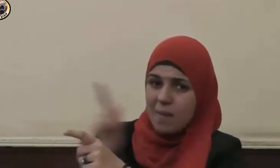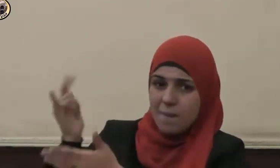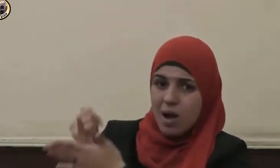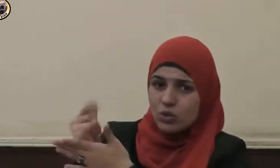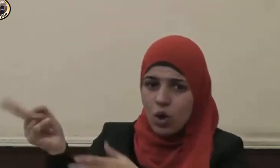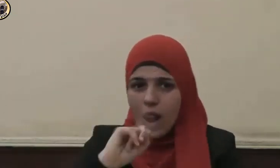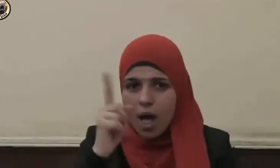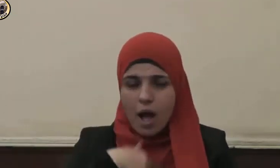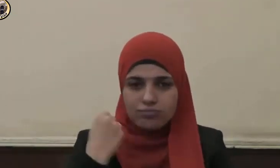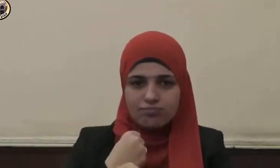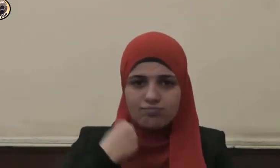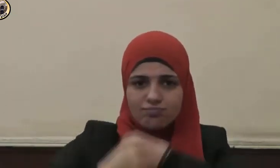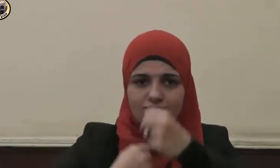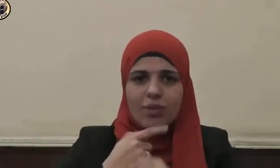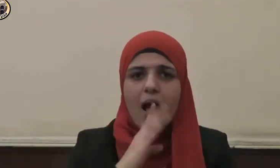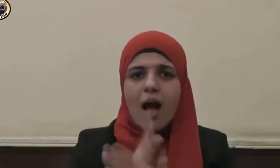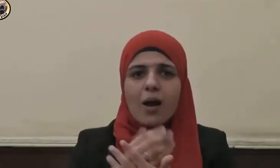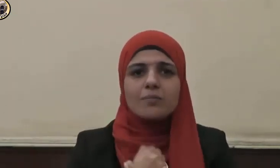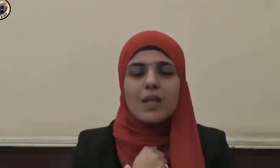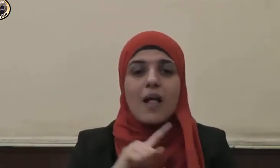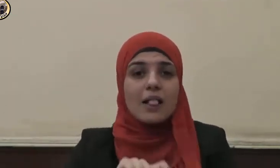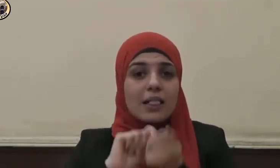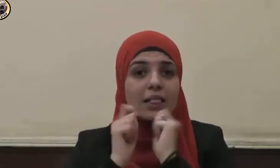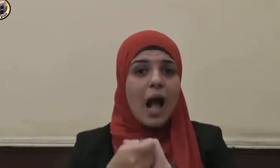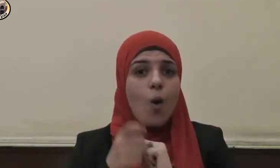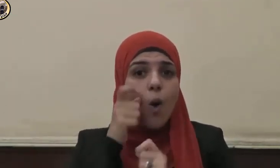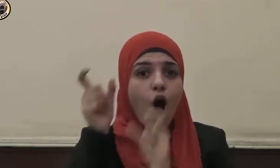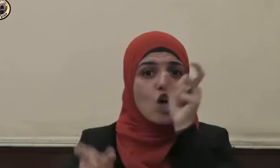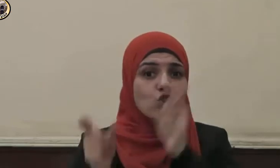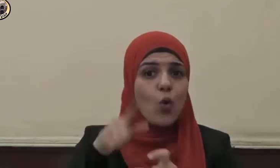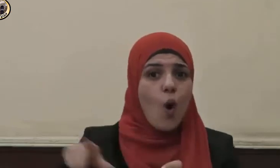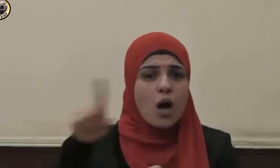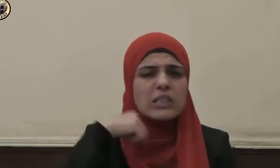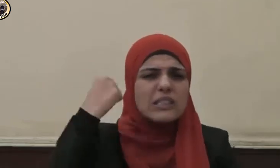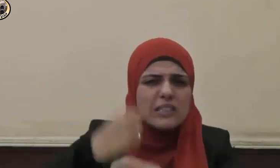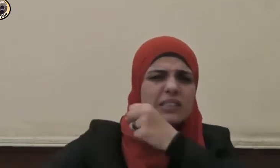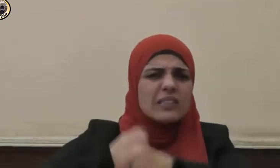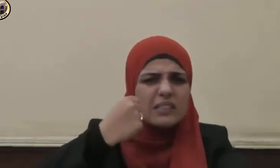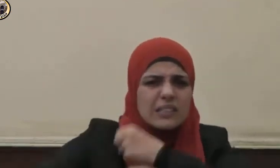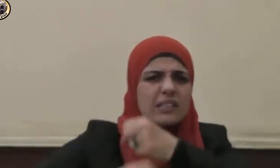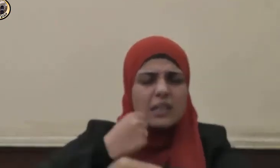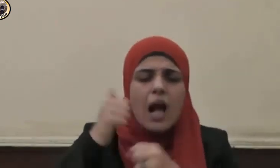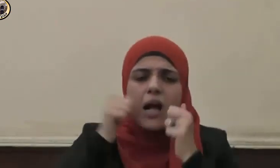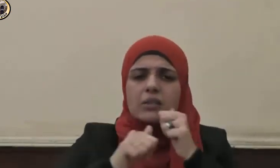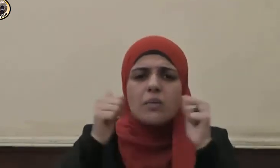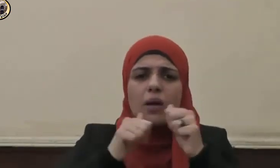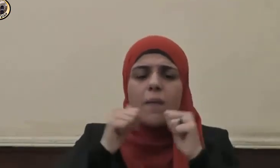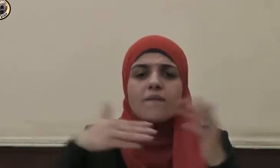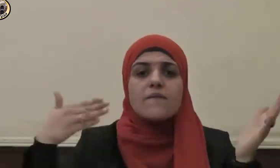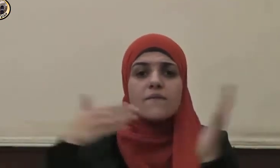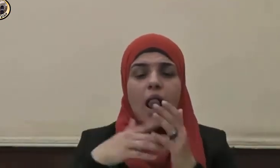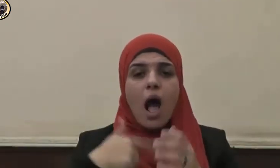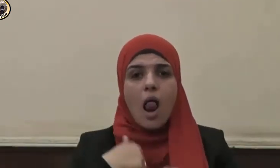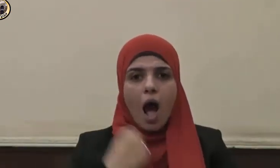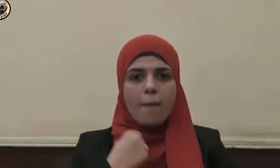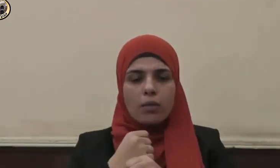مصالحهم فتحولوا بذلك أعوانا له لا عالة عليه وحكى القرآن